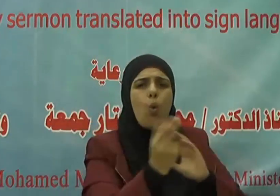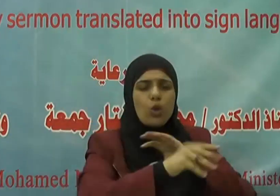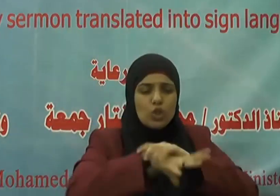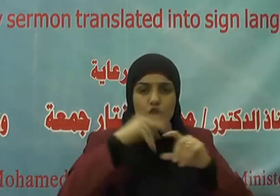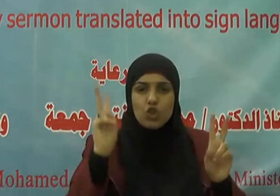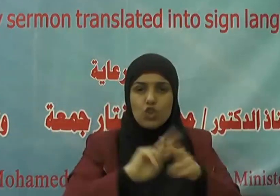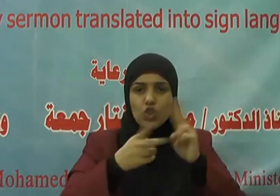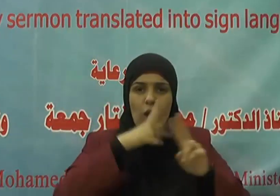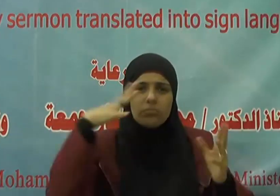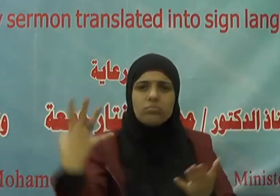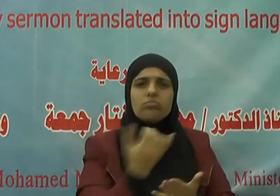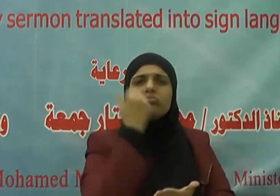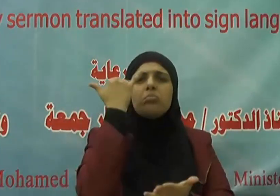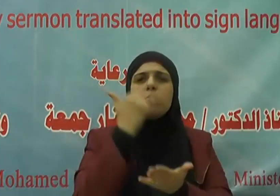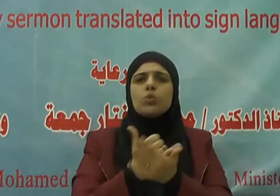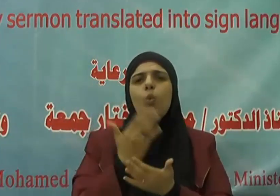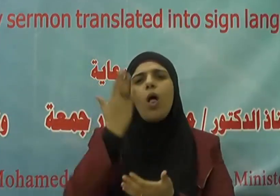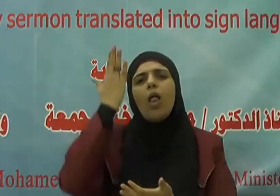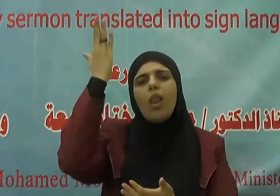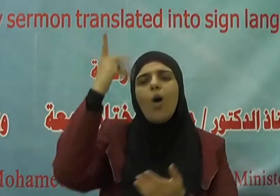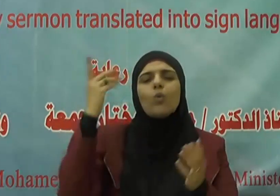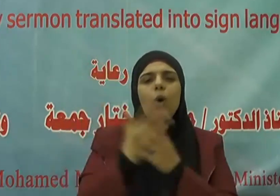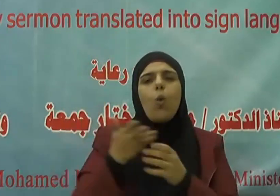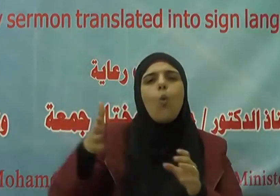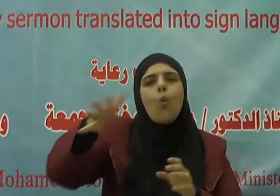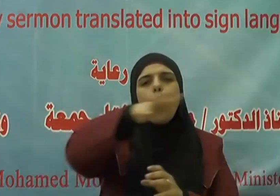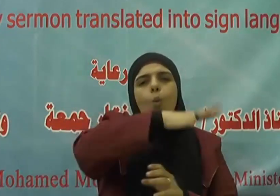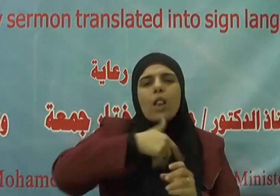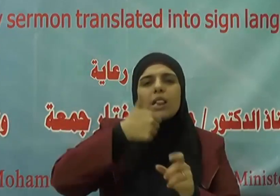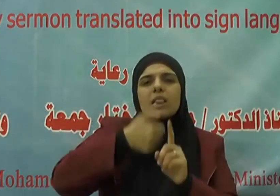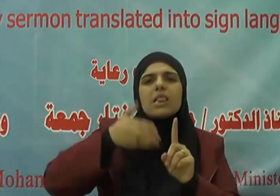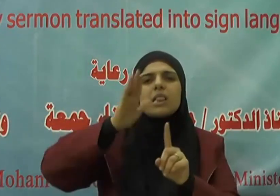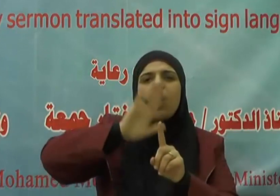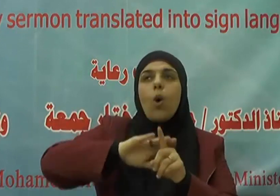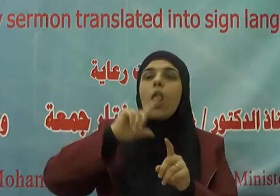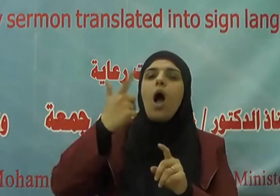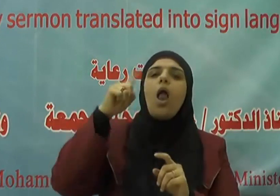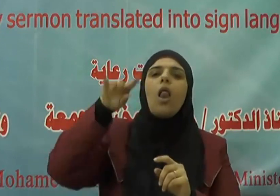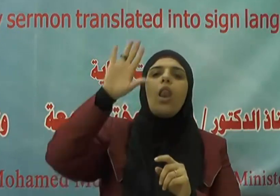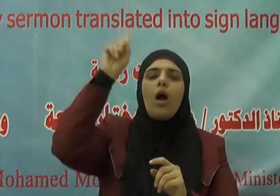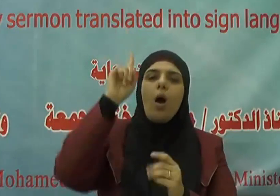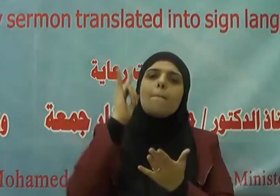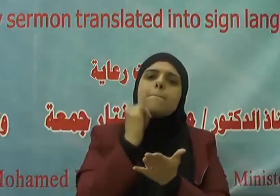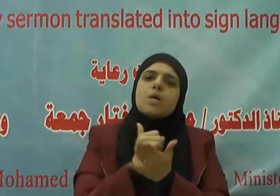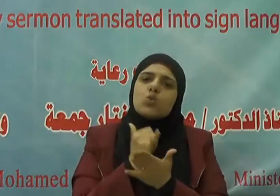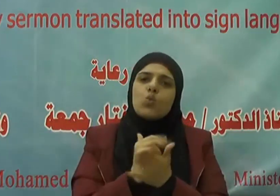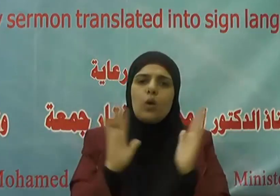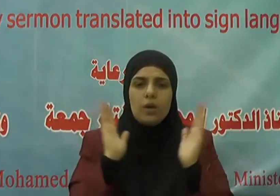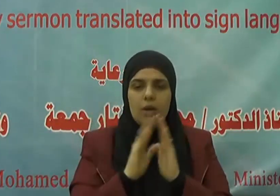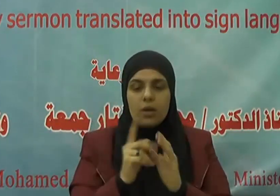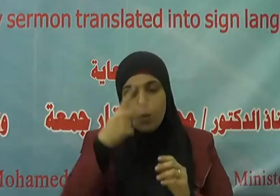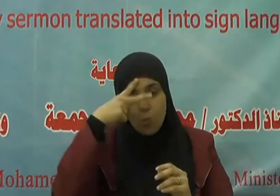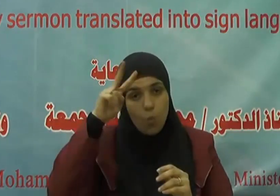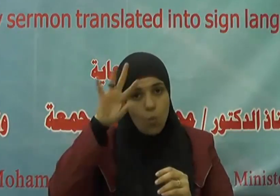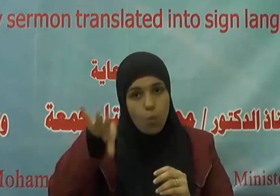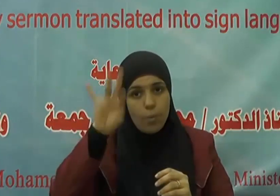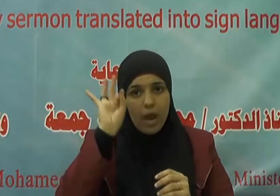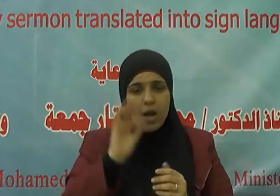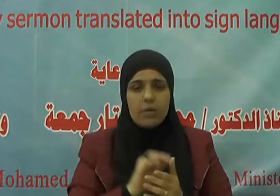كل شيء فذلك توكل لا تواكل ومنها